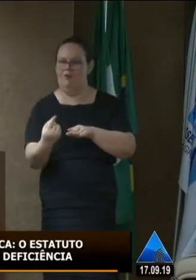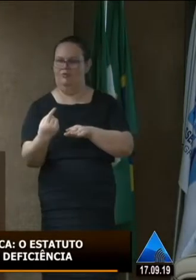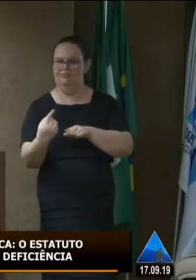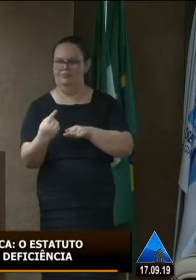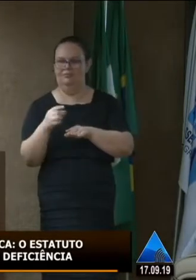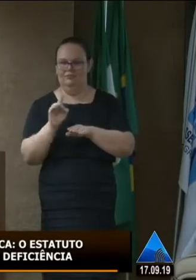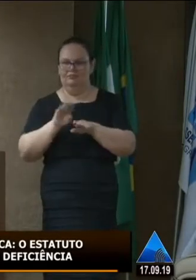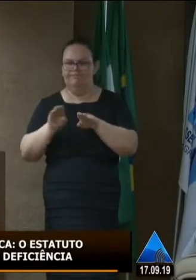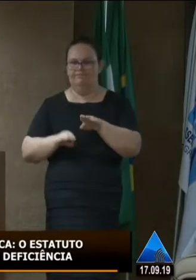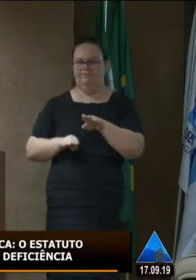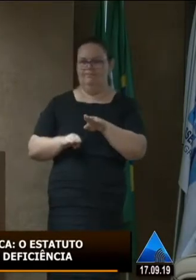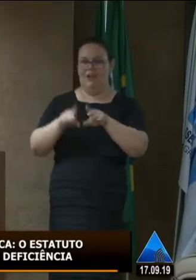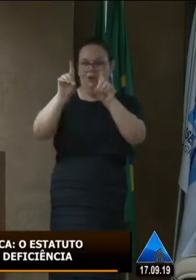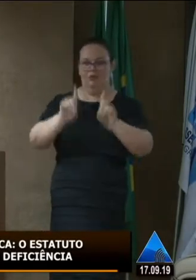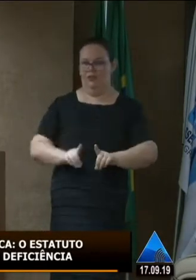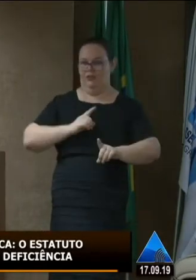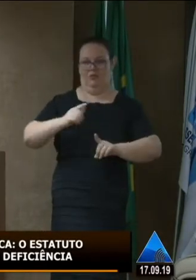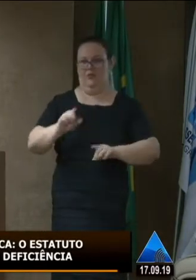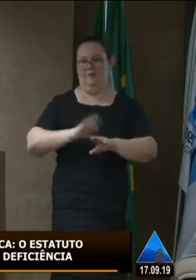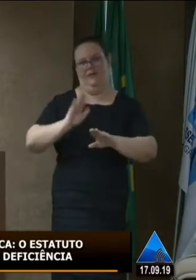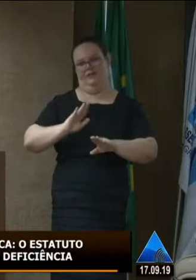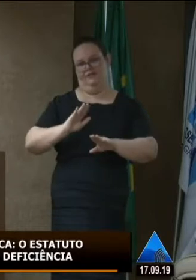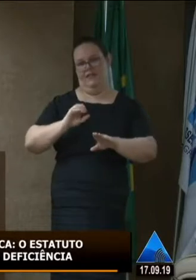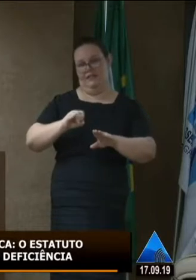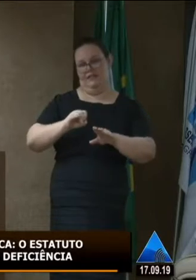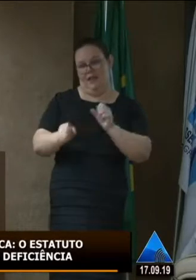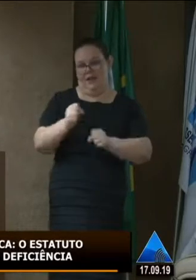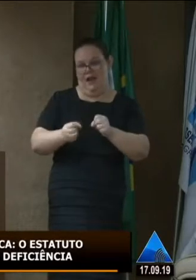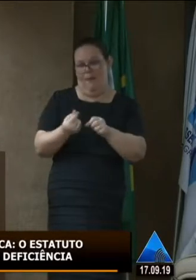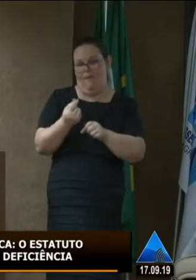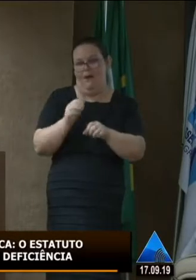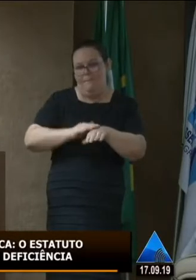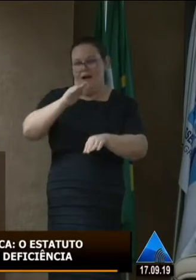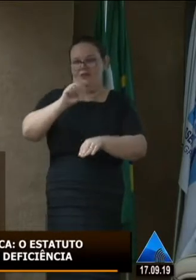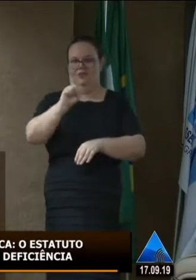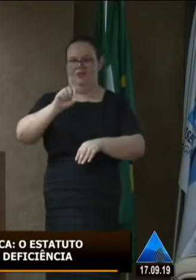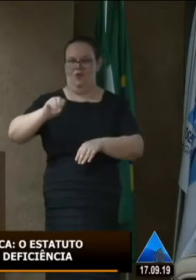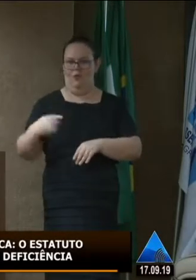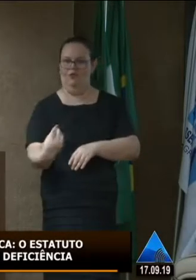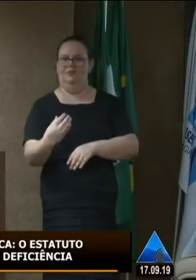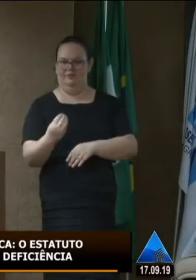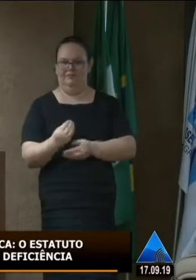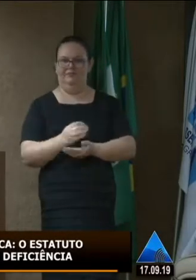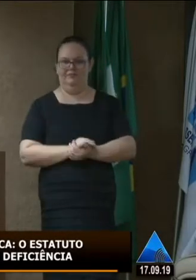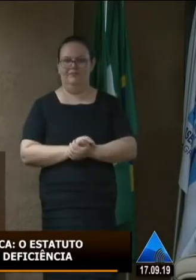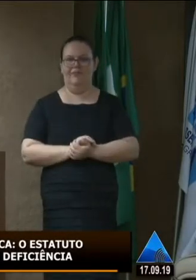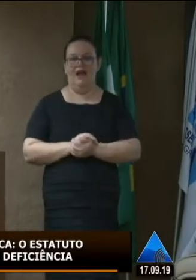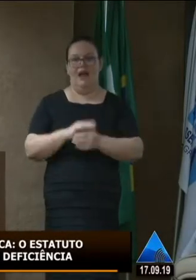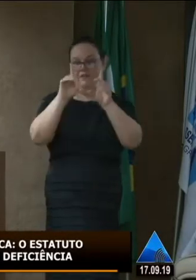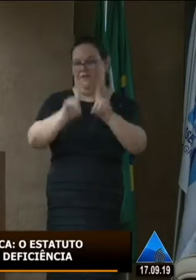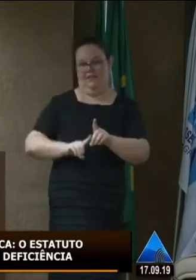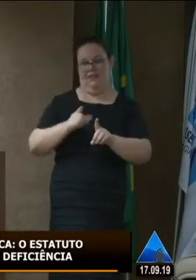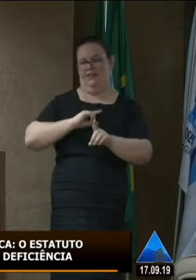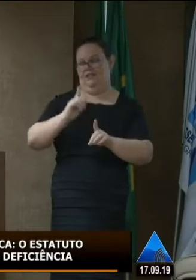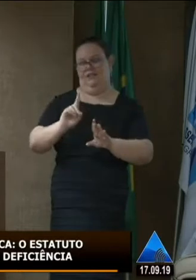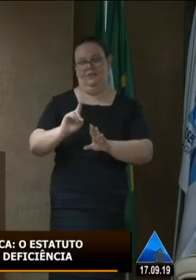direito acabou o direito dele então não é a deficiência é o valor do veículo aí o que